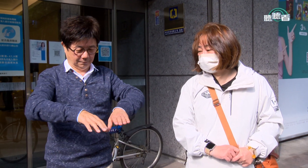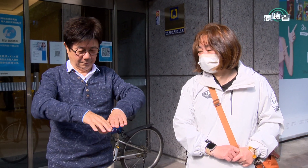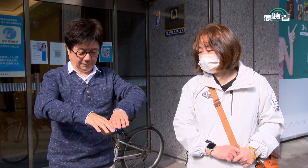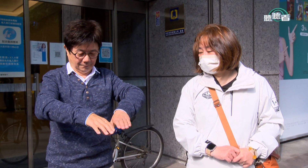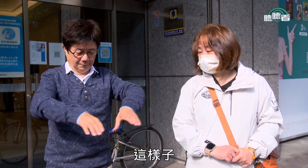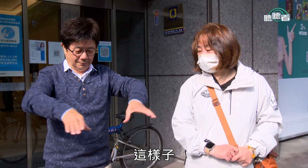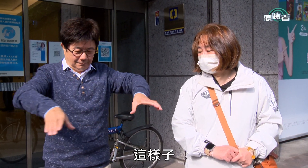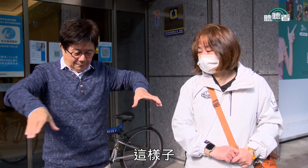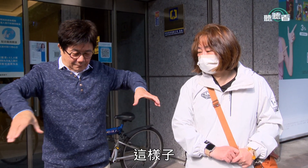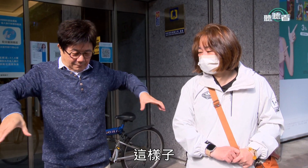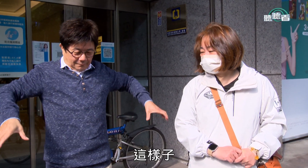这样子